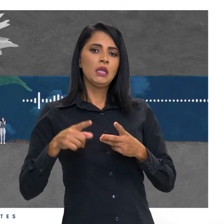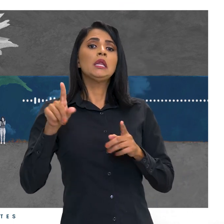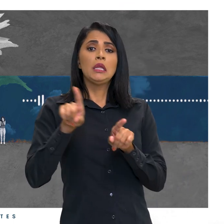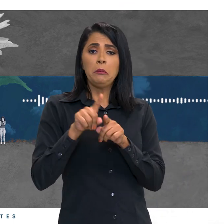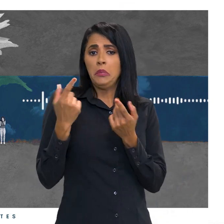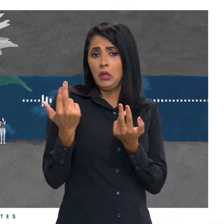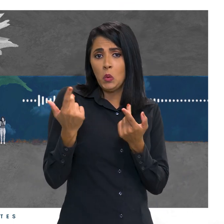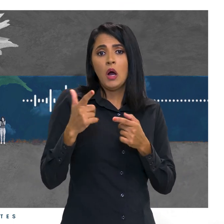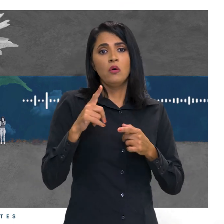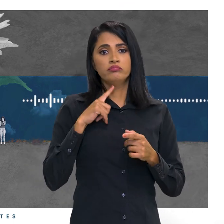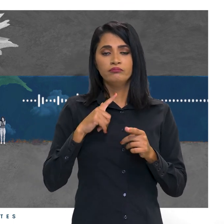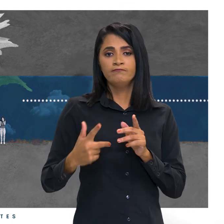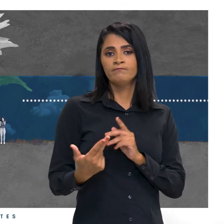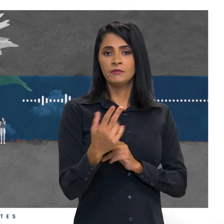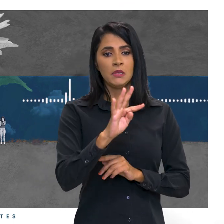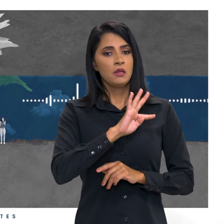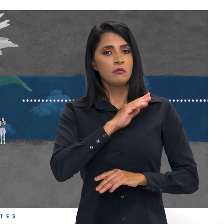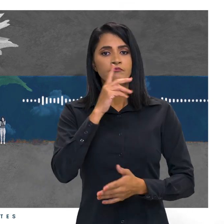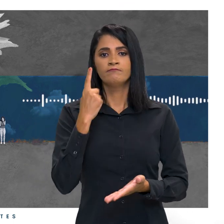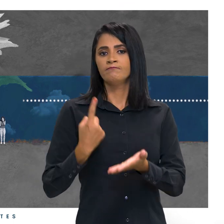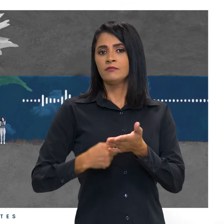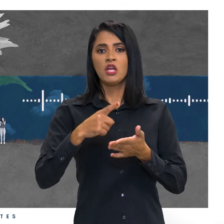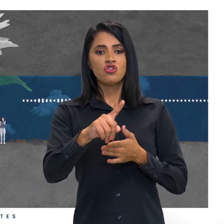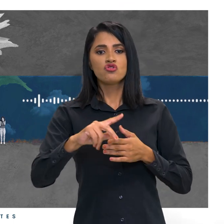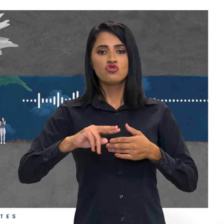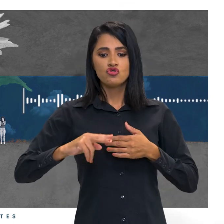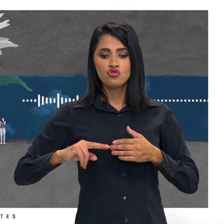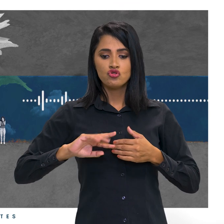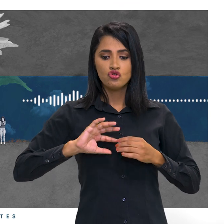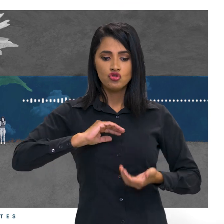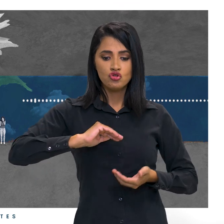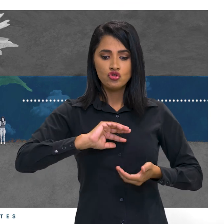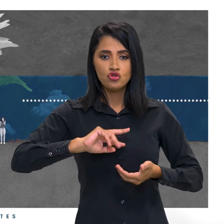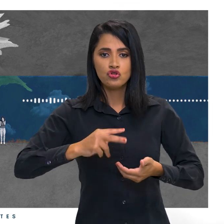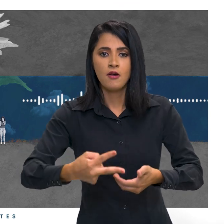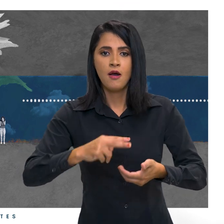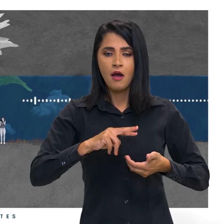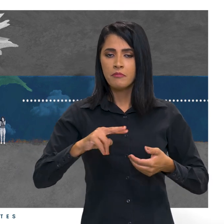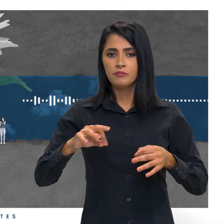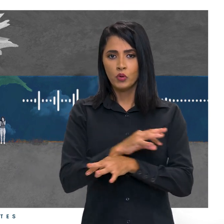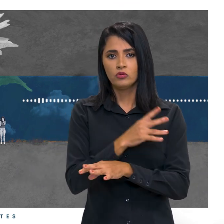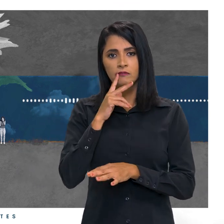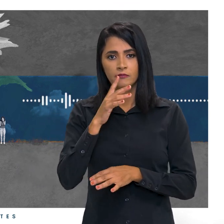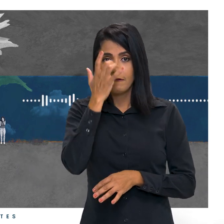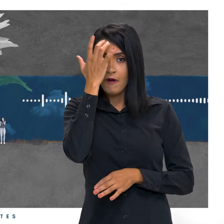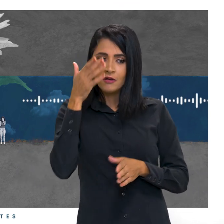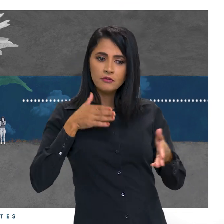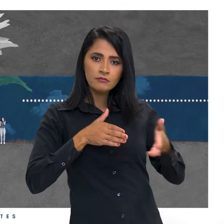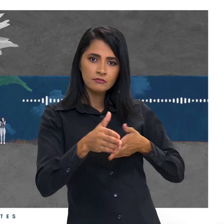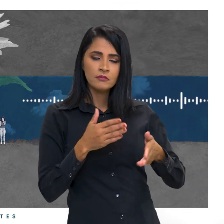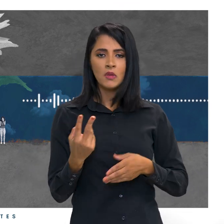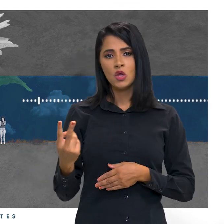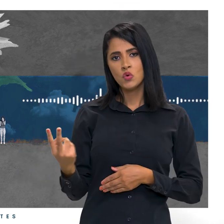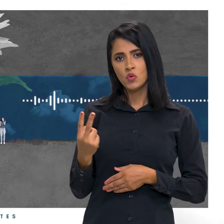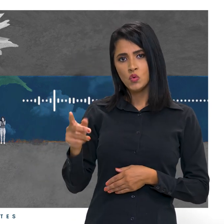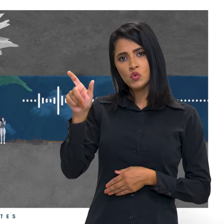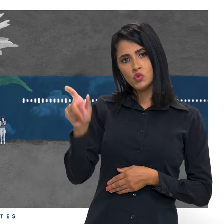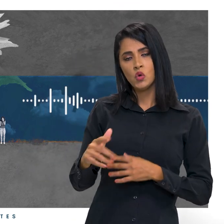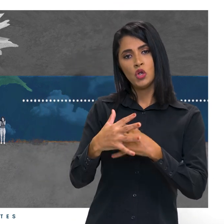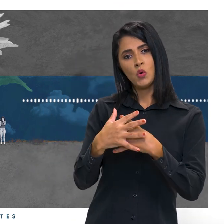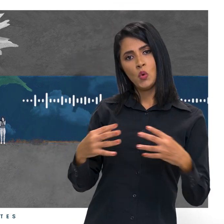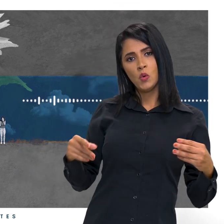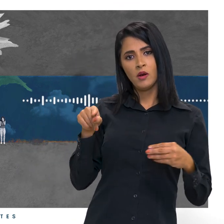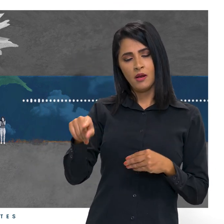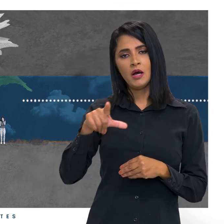de transplante já estava consolidada e foi mais fácil ter acesso ao procedimento. Hoje, os dois são considerados curados da